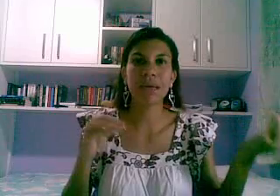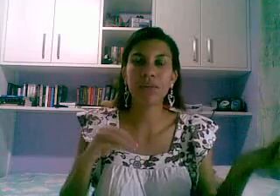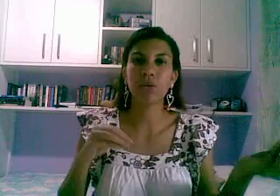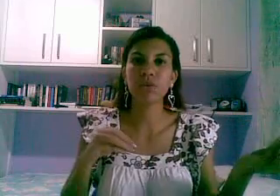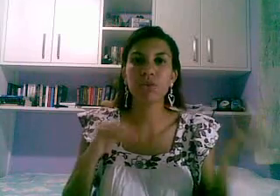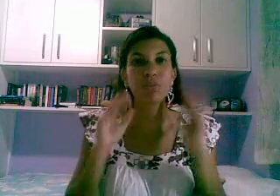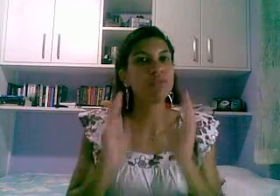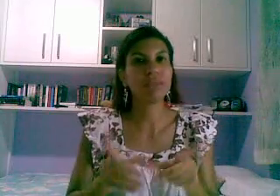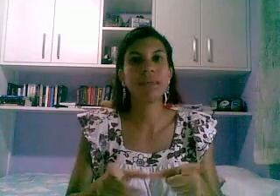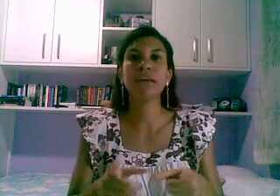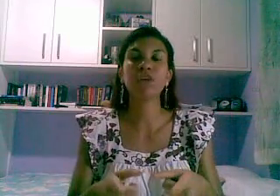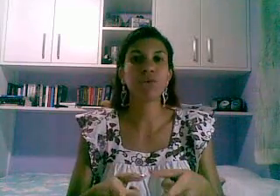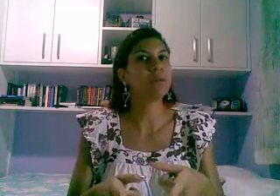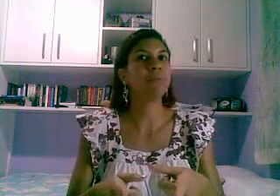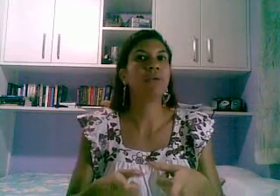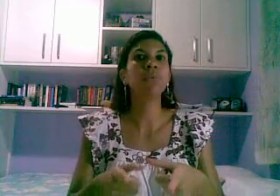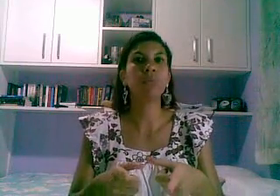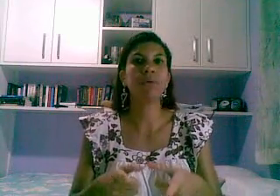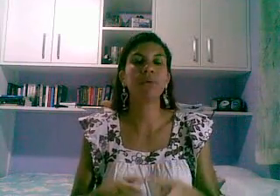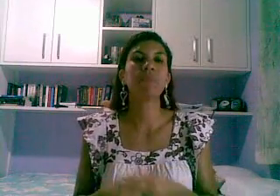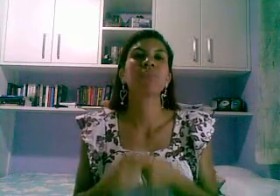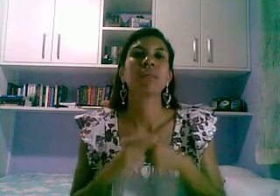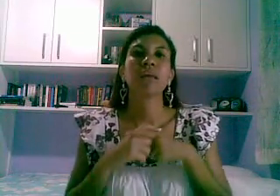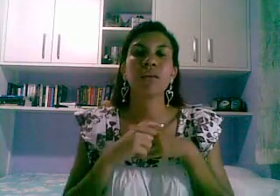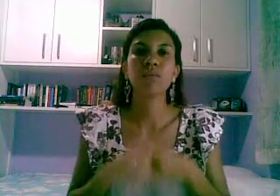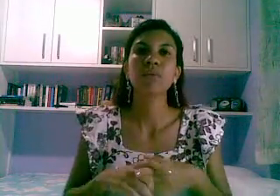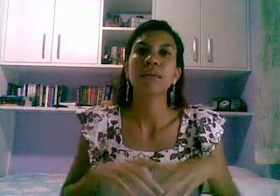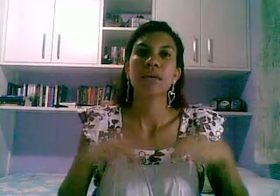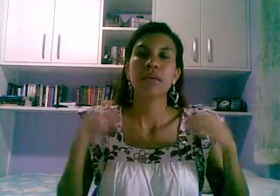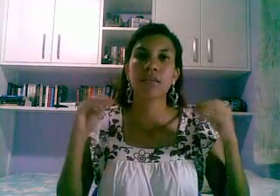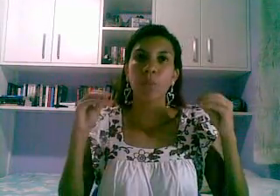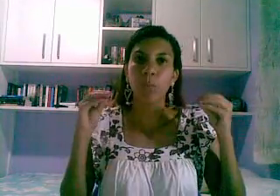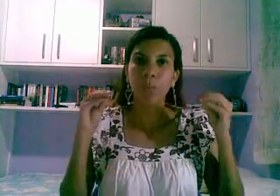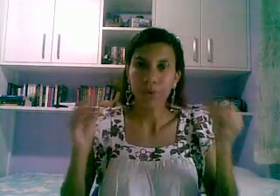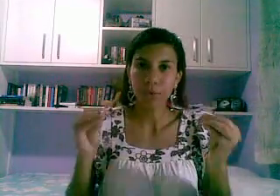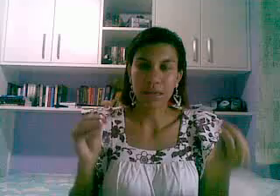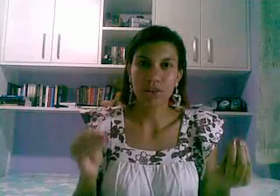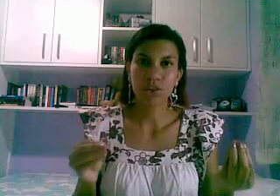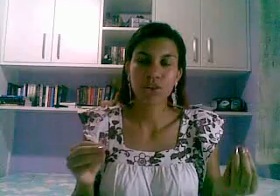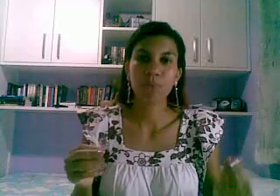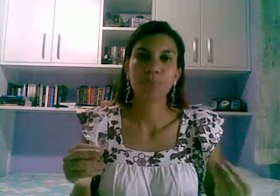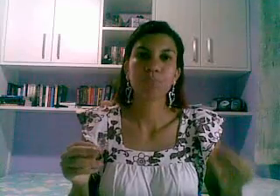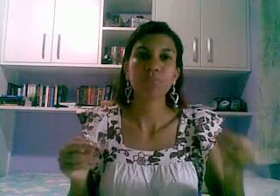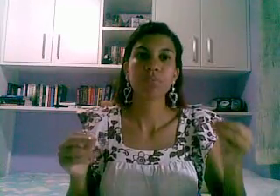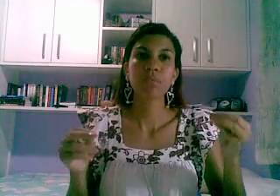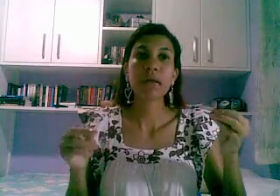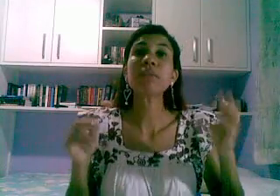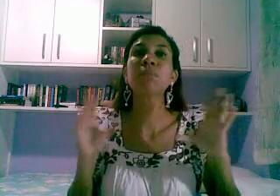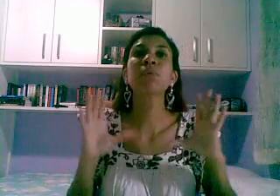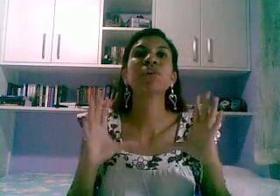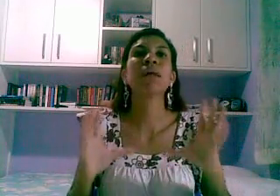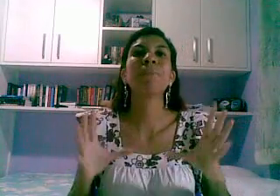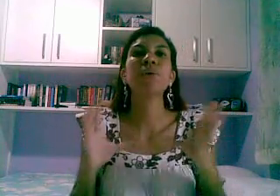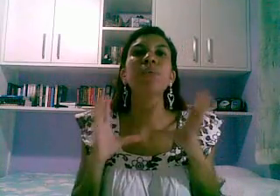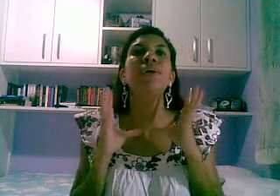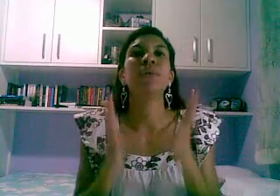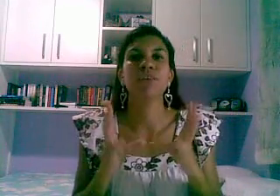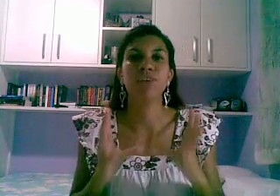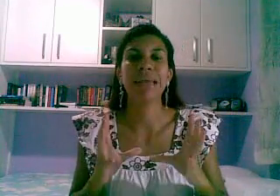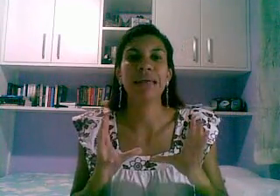mcdonald's mas você escolher pelo número então são oito kits esse post tá meio grande galera